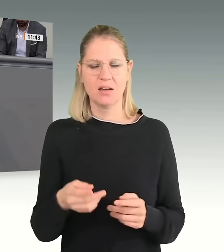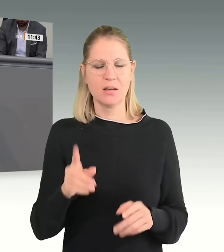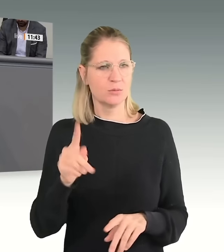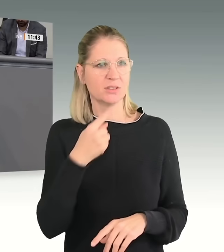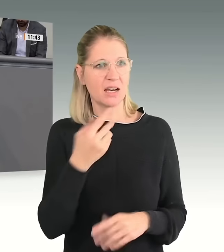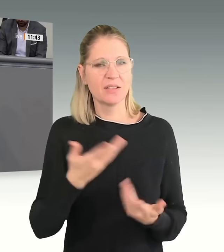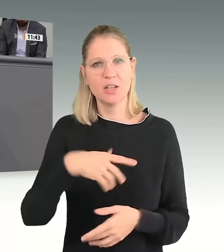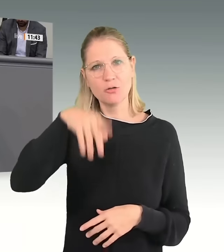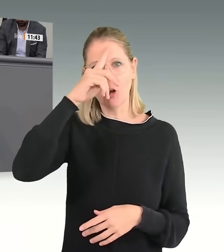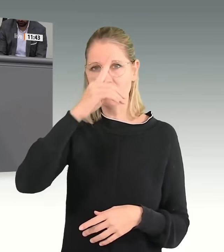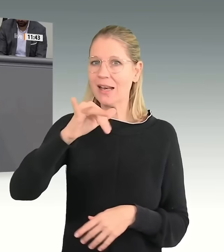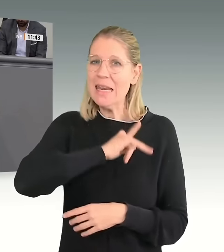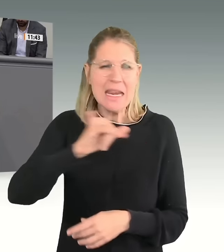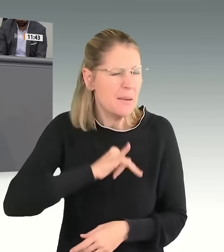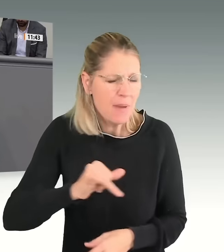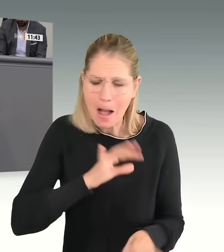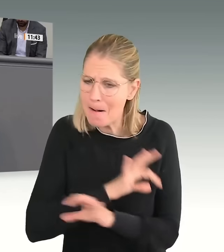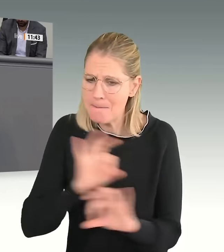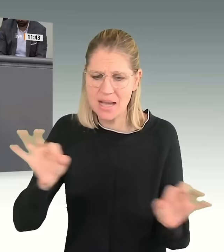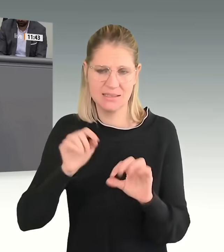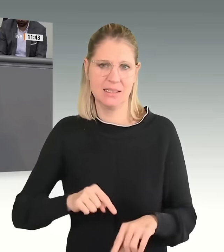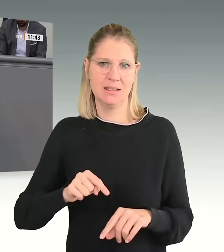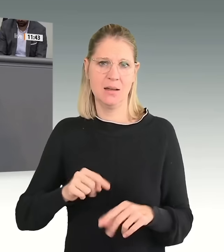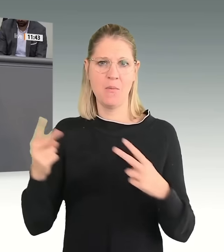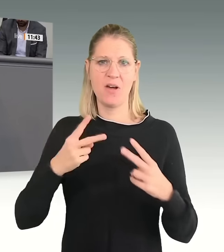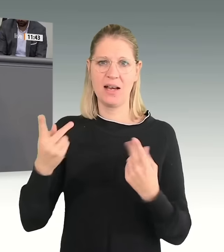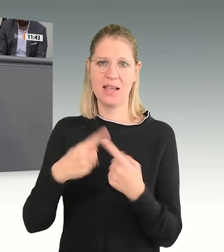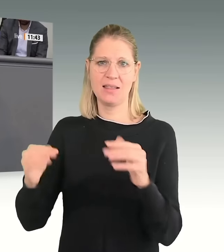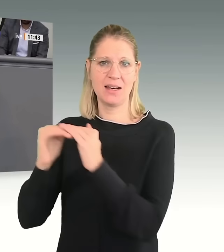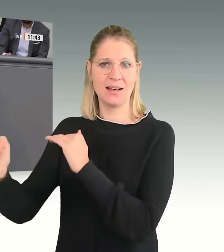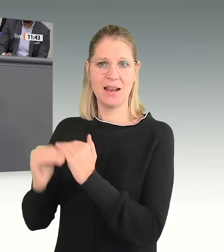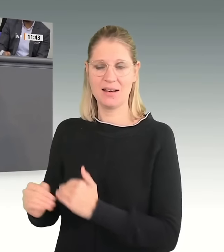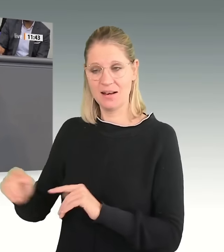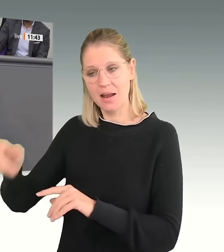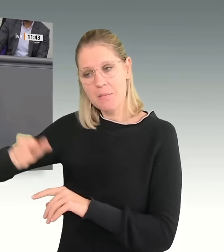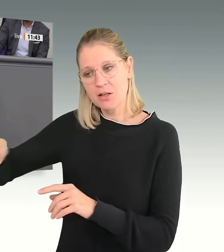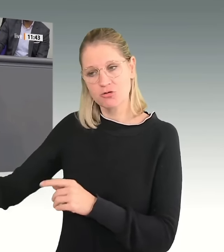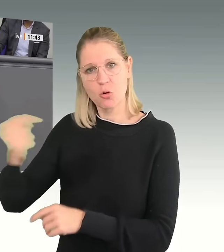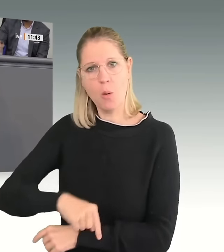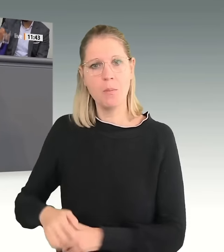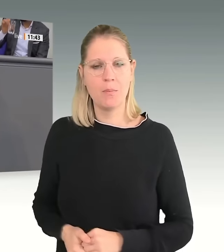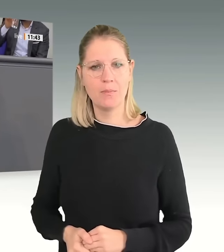immer besser sein, als in all diesen Ländern, aus denen die Menschen zu uns kommen. Aber wenn Ihre Strategie jetzt ist,